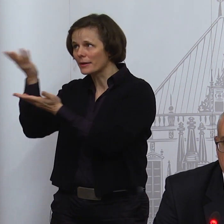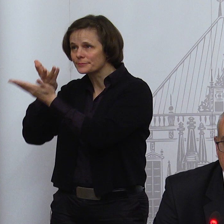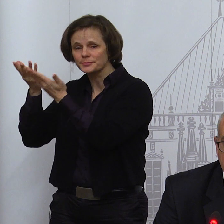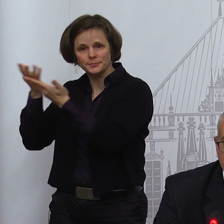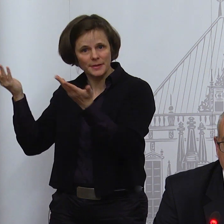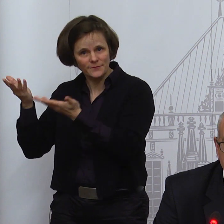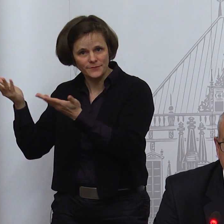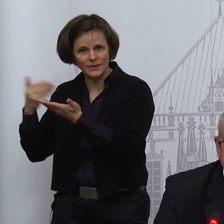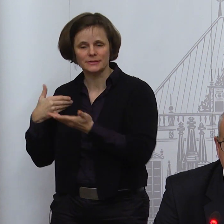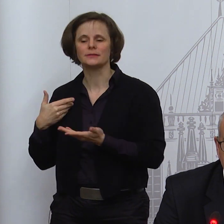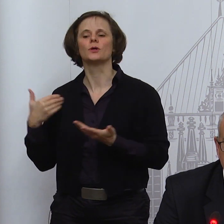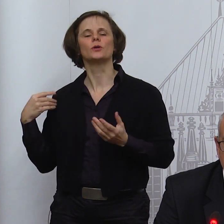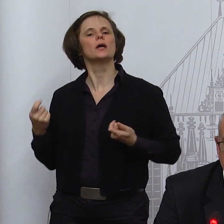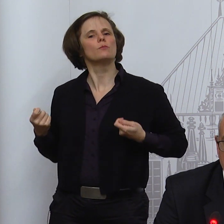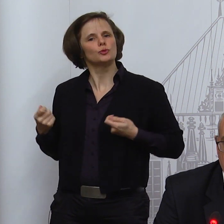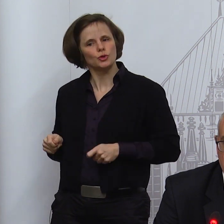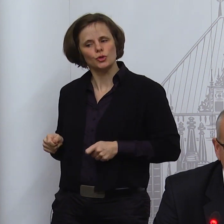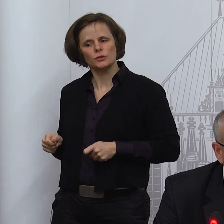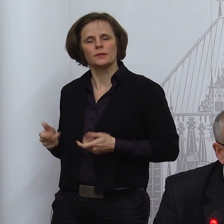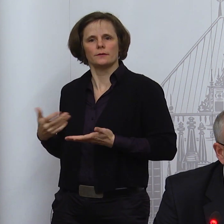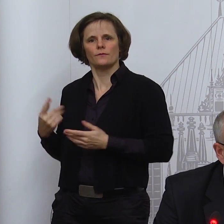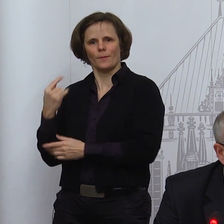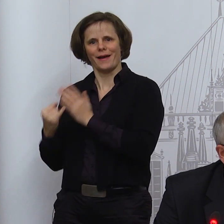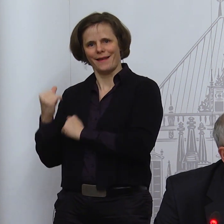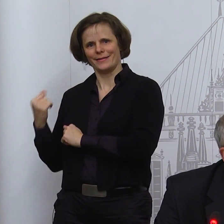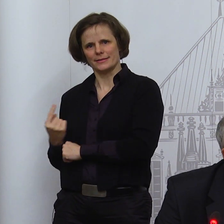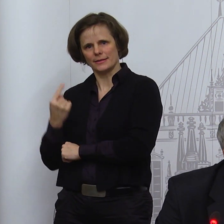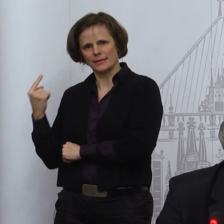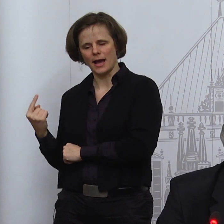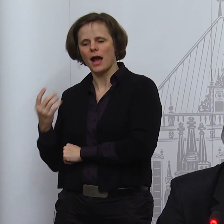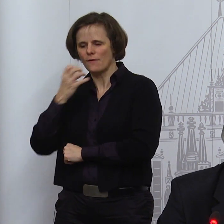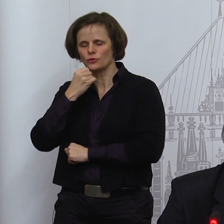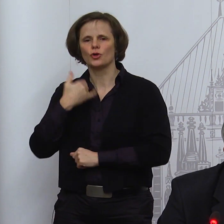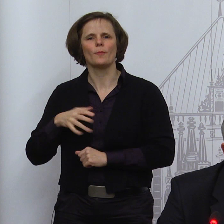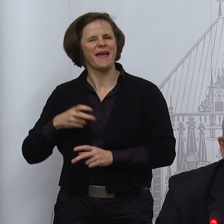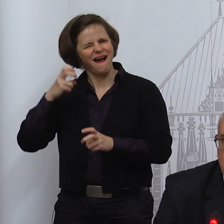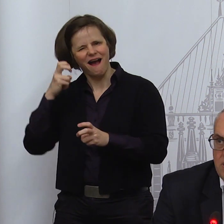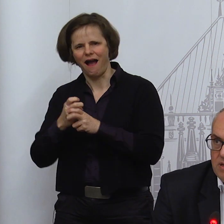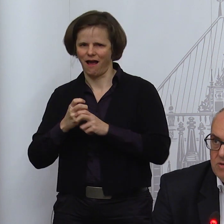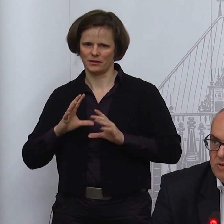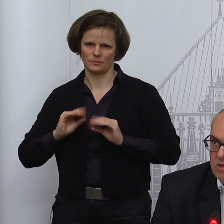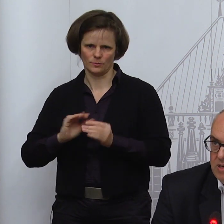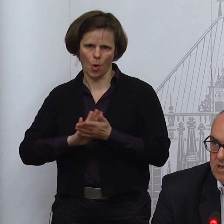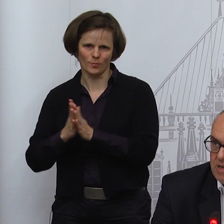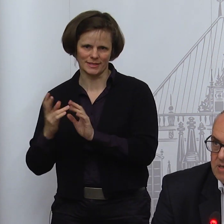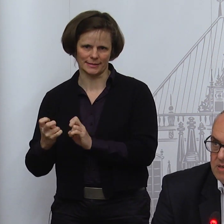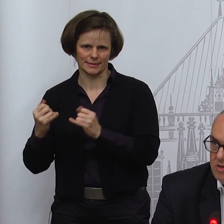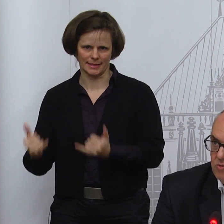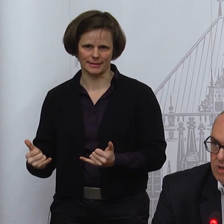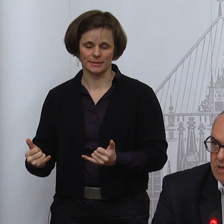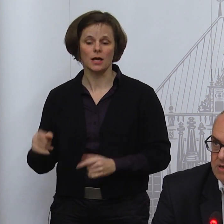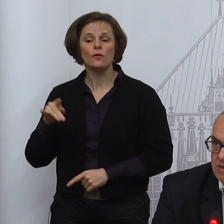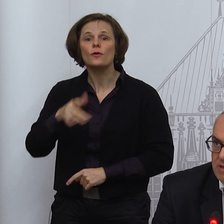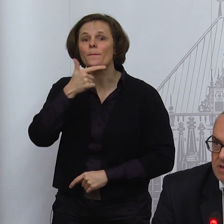Beschlüsse, die wir schon gefasst haben, jetzt noch restriktiver anzuwenden. Was das für Bremen bedeutet, das wird der Senat